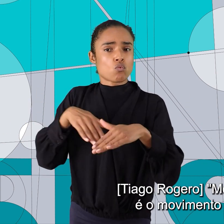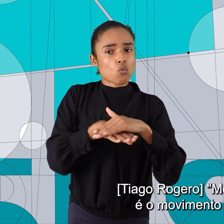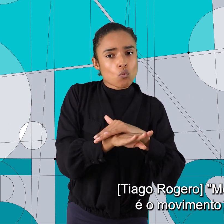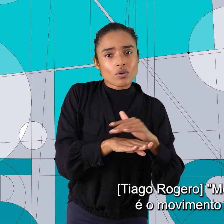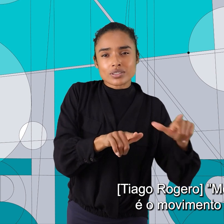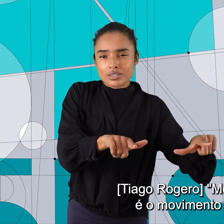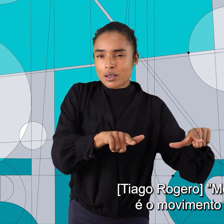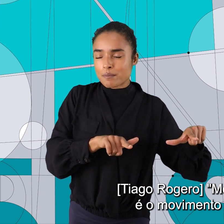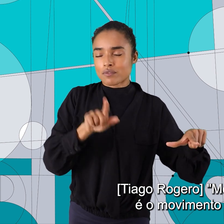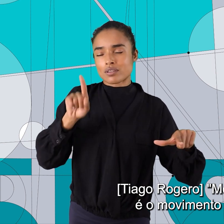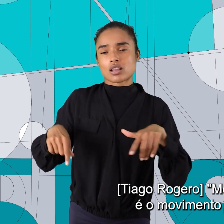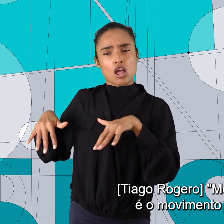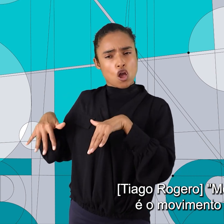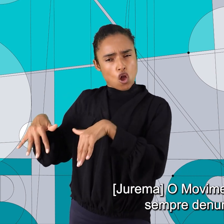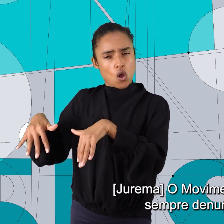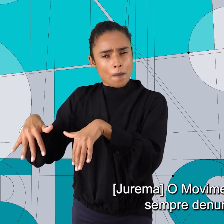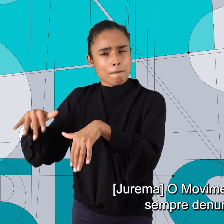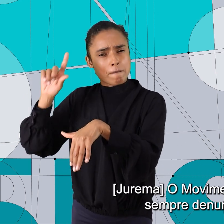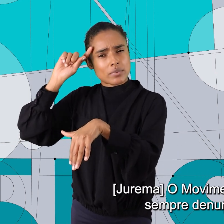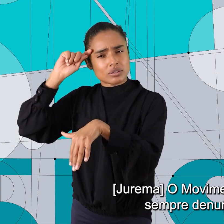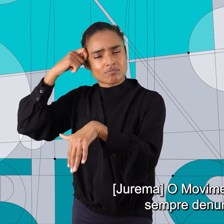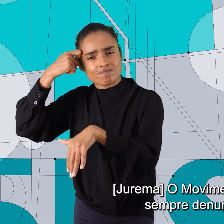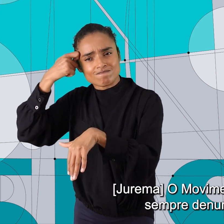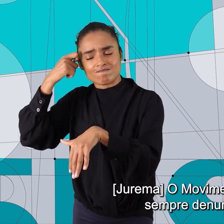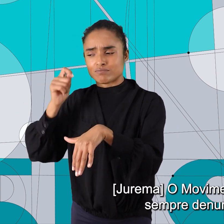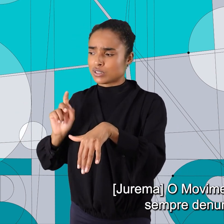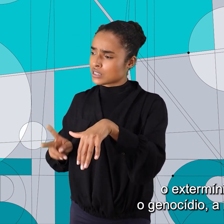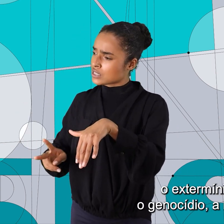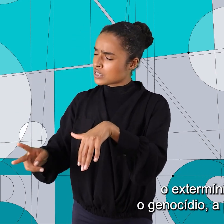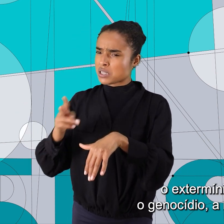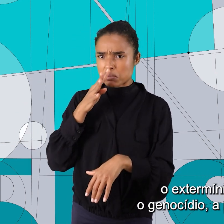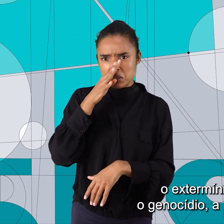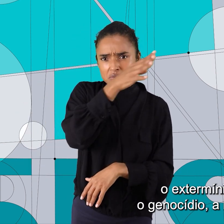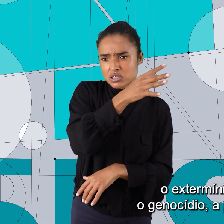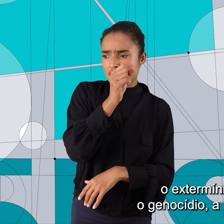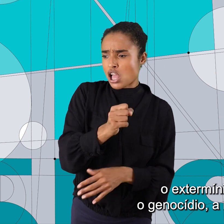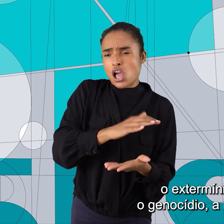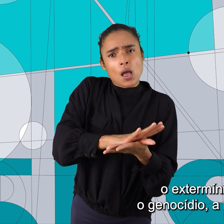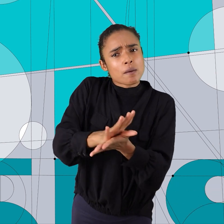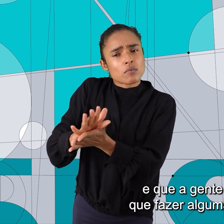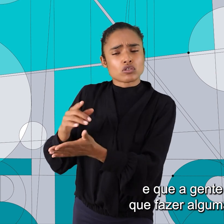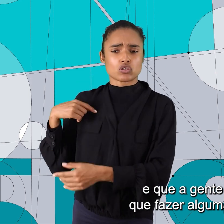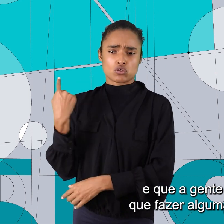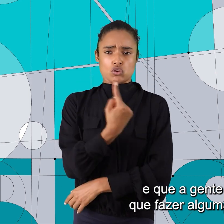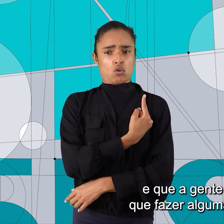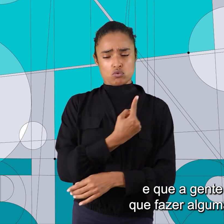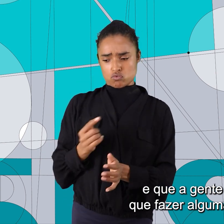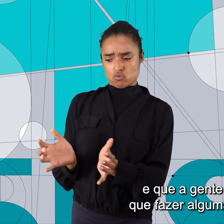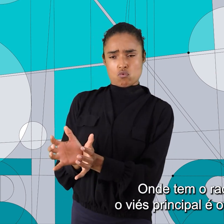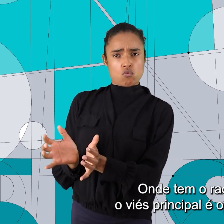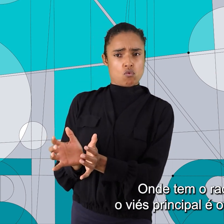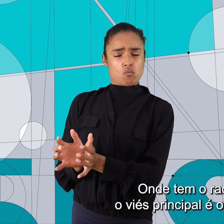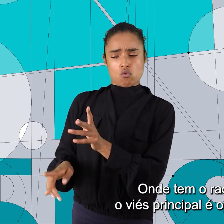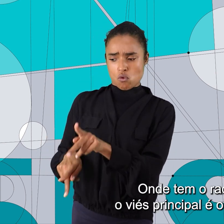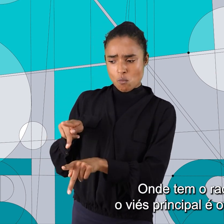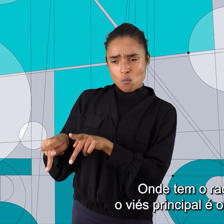O movimento é o movimento negro. O movimento negro sempre denunciou o extermínio, o genocídio, a morte, que a gente tinha que fazer alguma coisa.